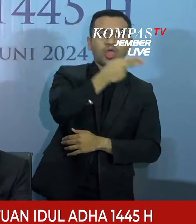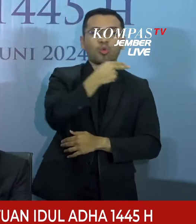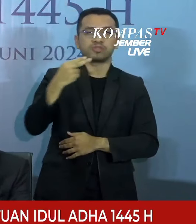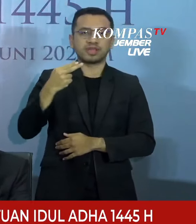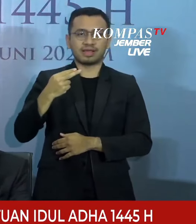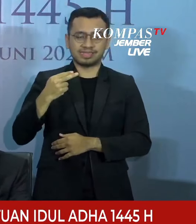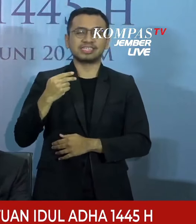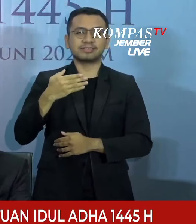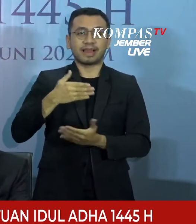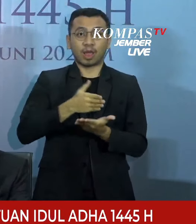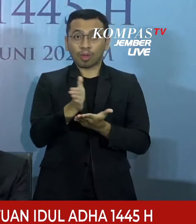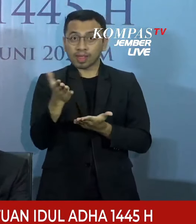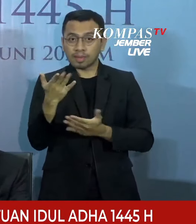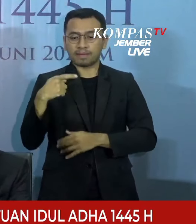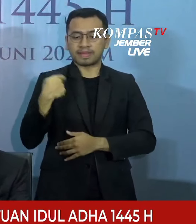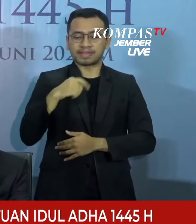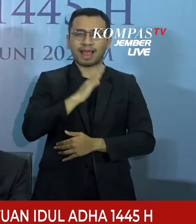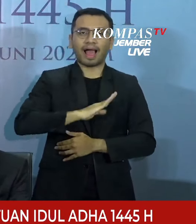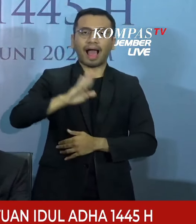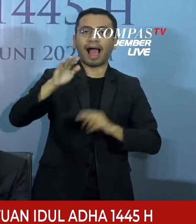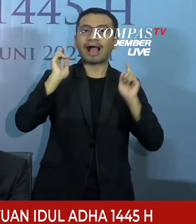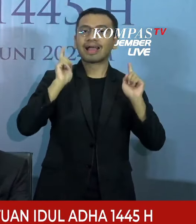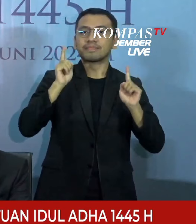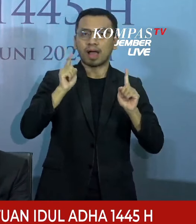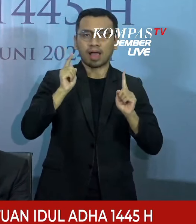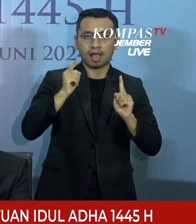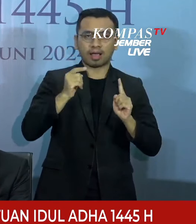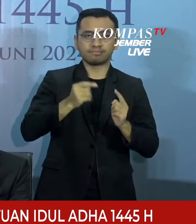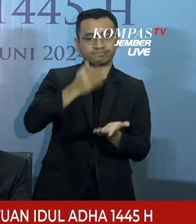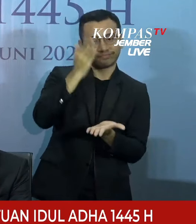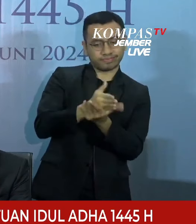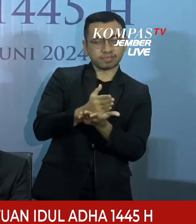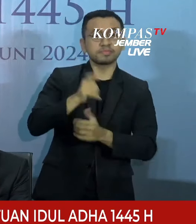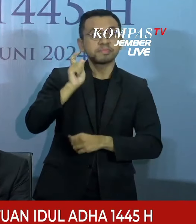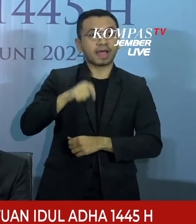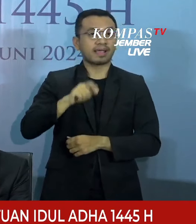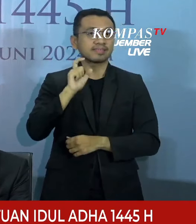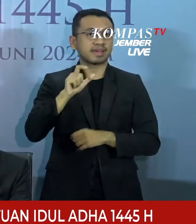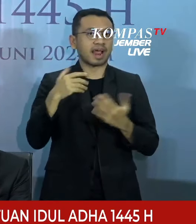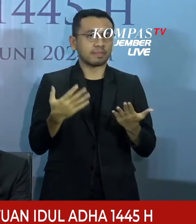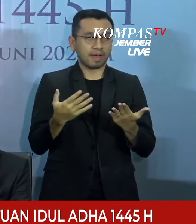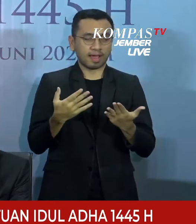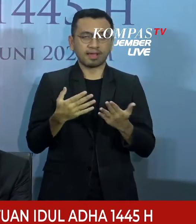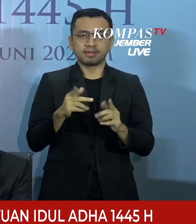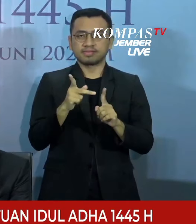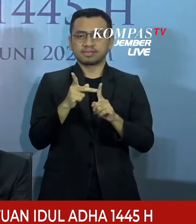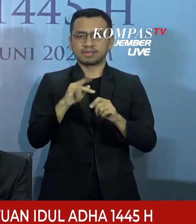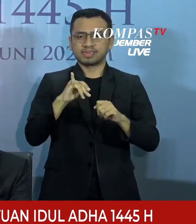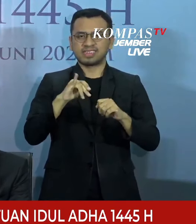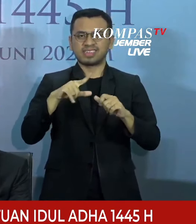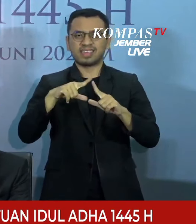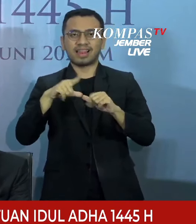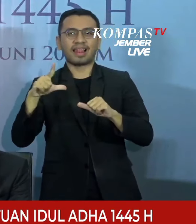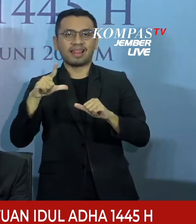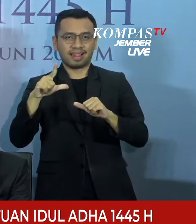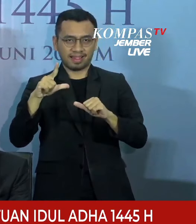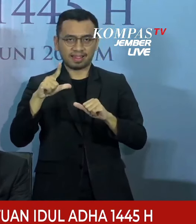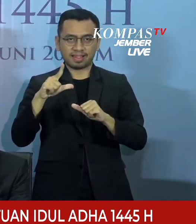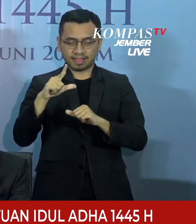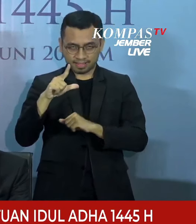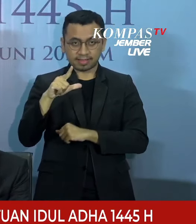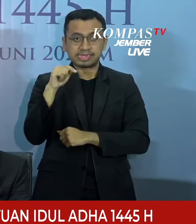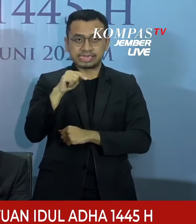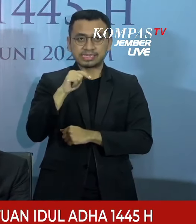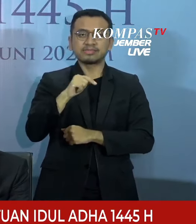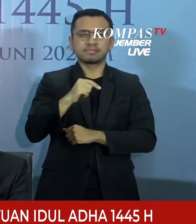menggunakan kriteria visibilitas hilal Mabims dalam menentukan awal